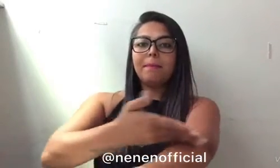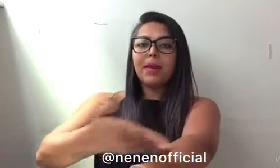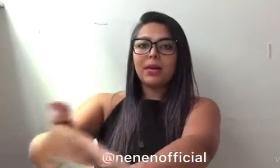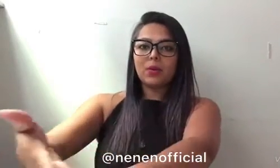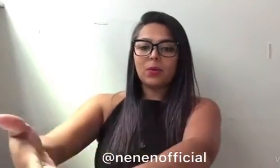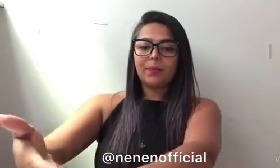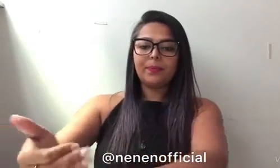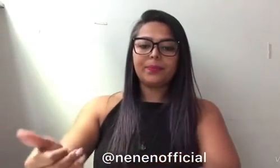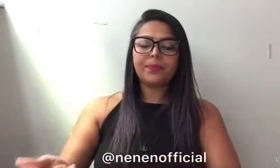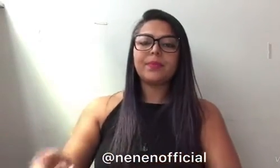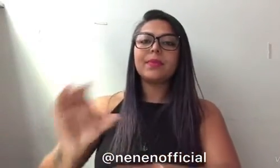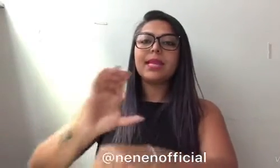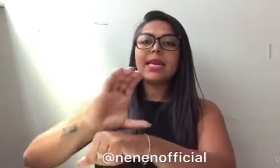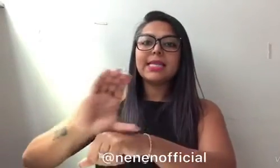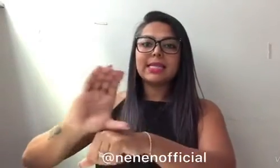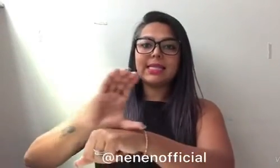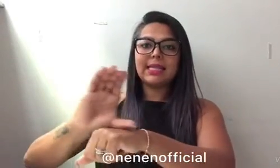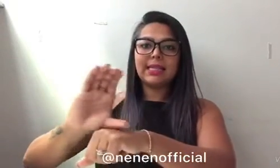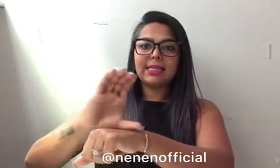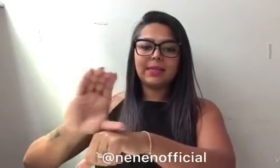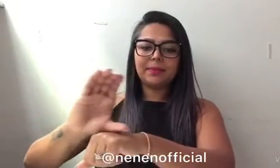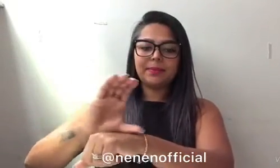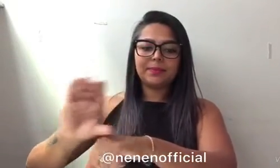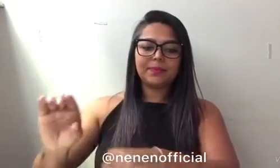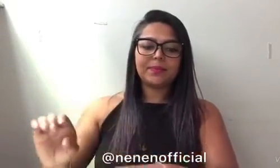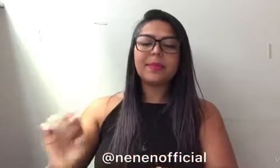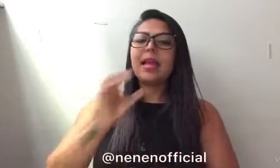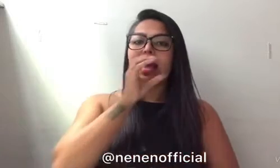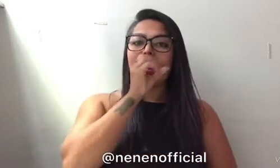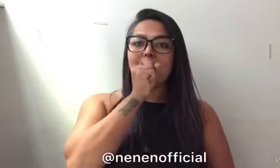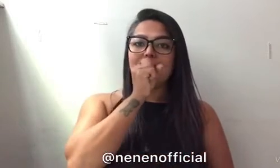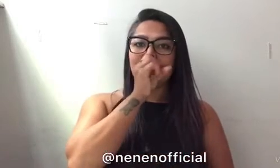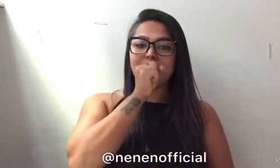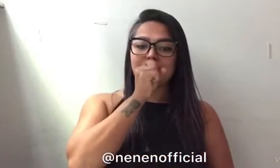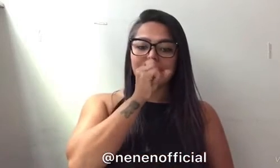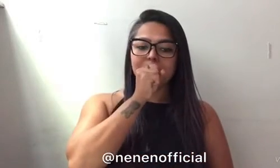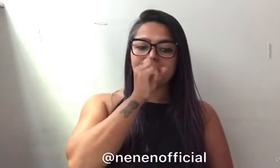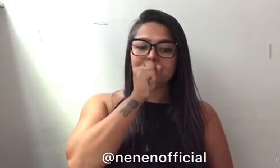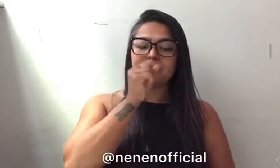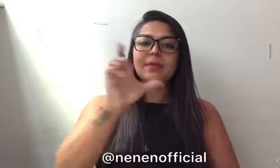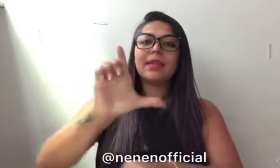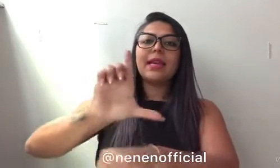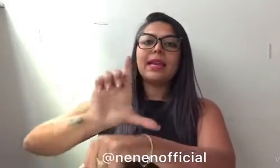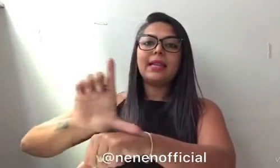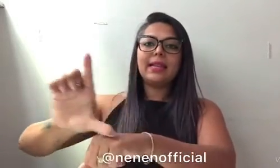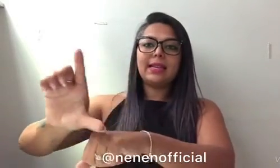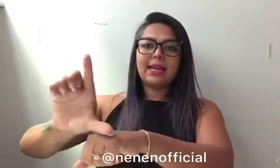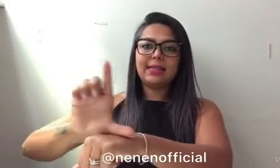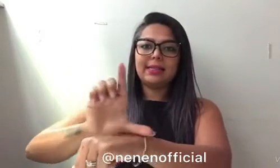Branco. Cinza. Laranja. Lilás.